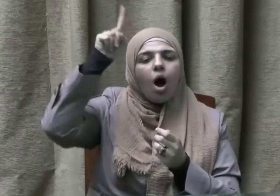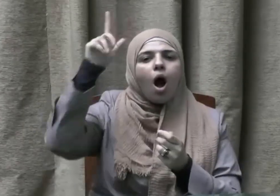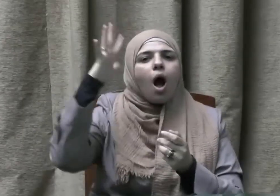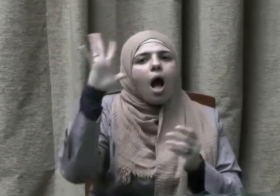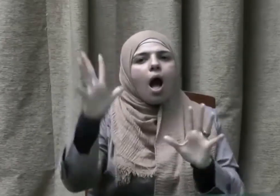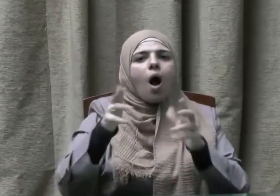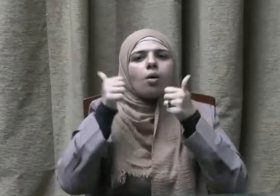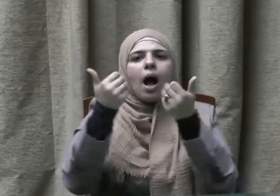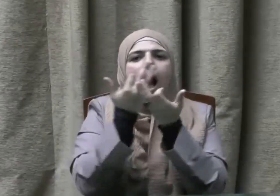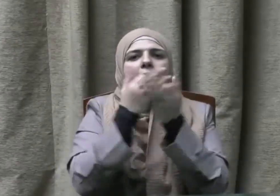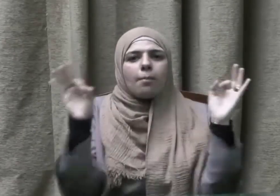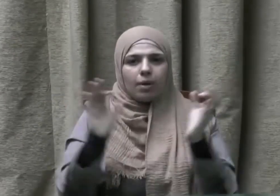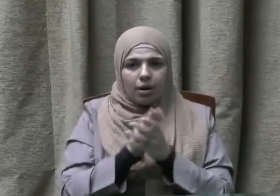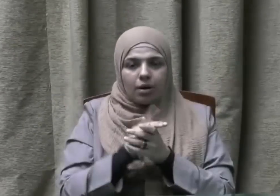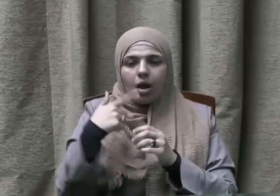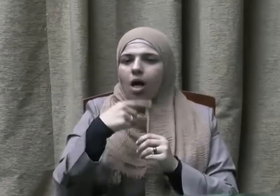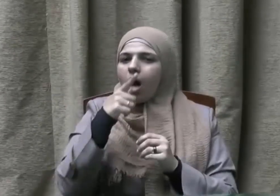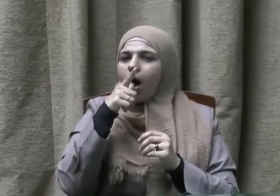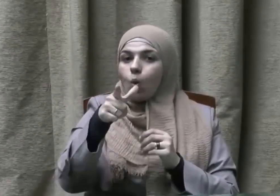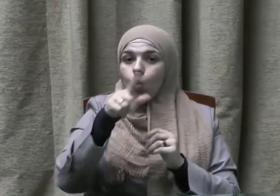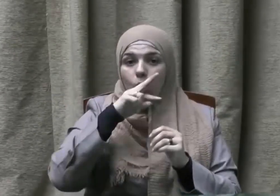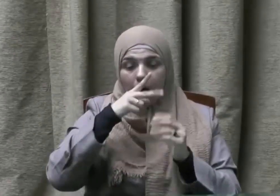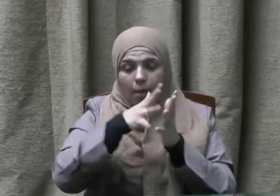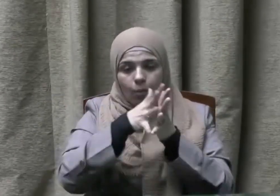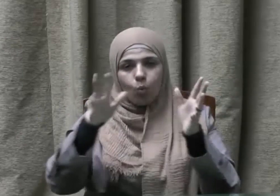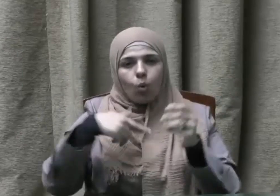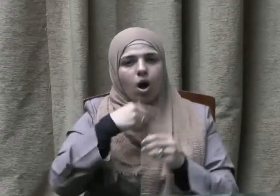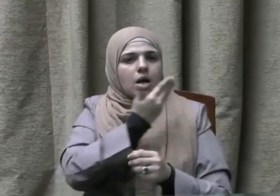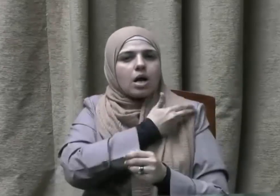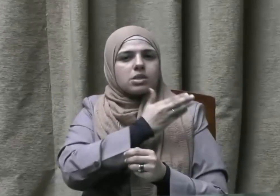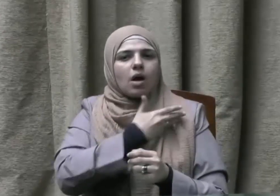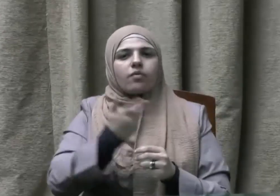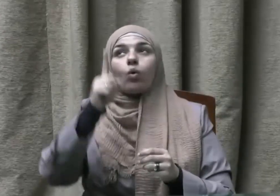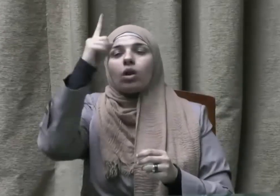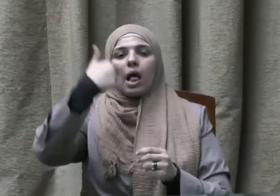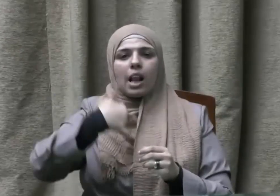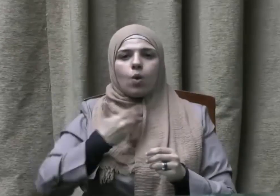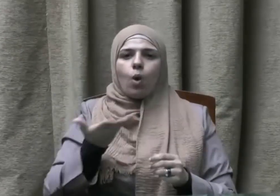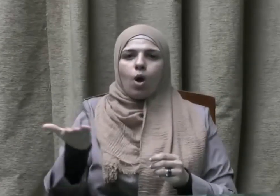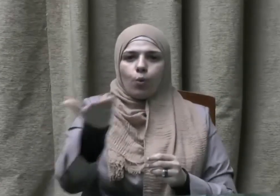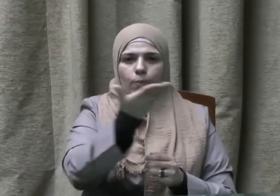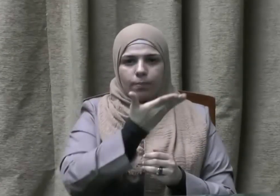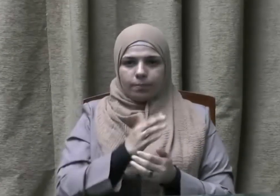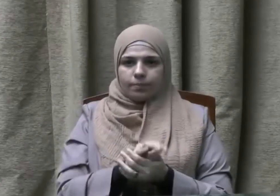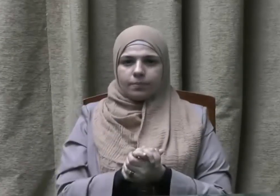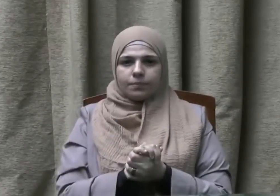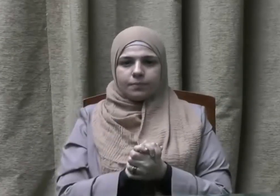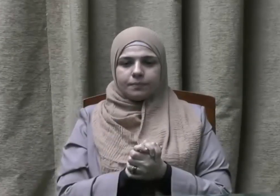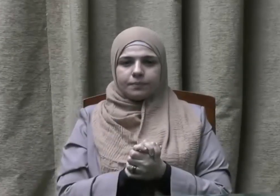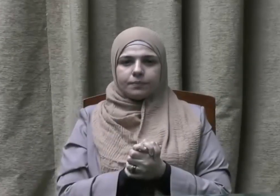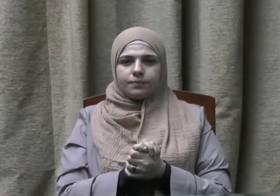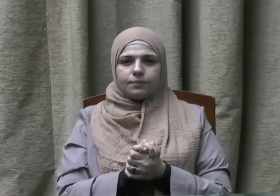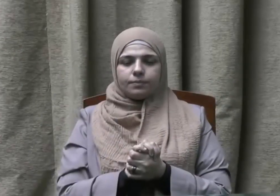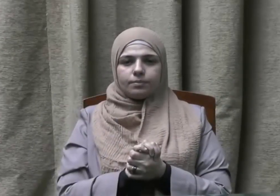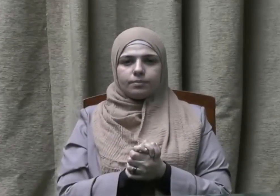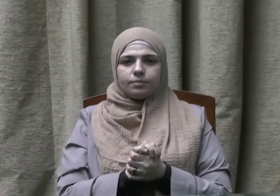والتقرب إلى الله سبحانه وتعالى فكان صلى الله عليه وسلم وما يكثر فيه من الصيام